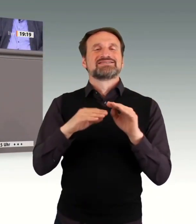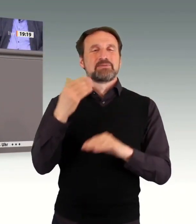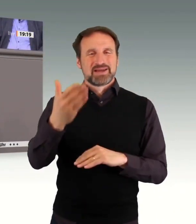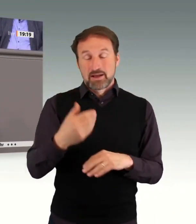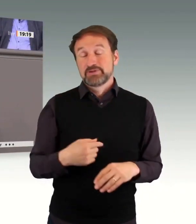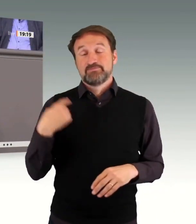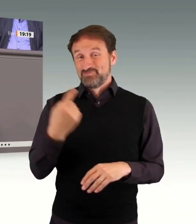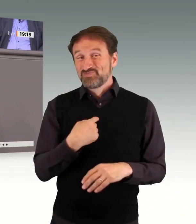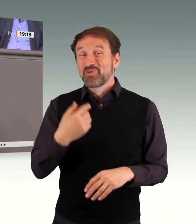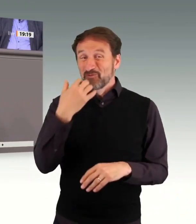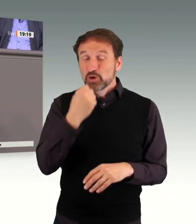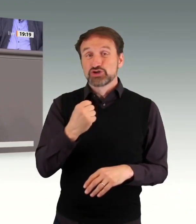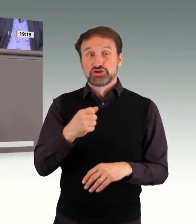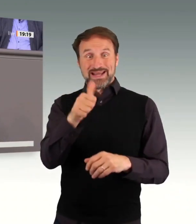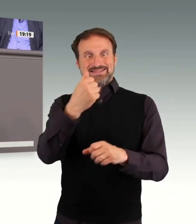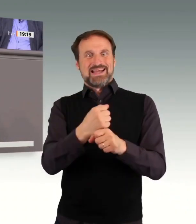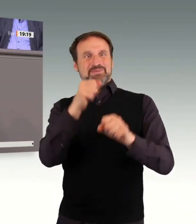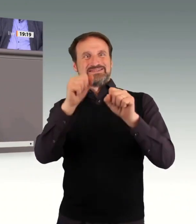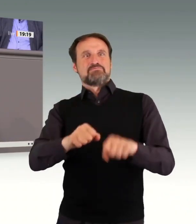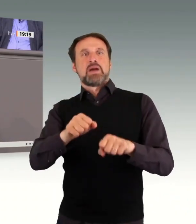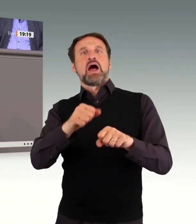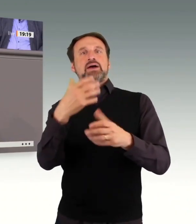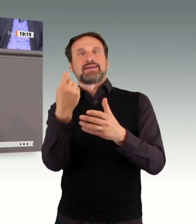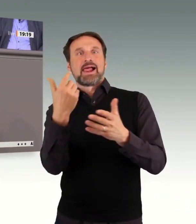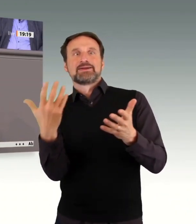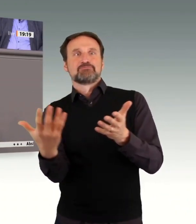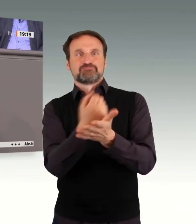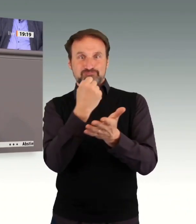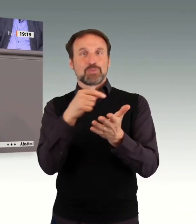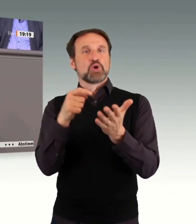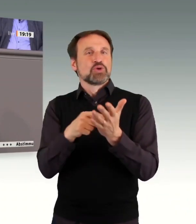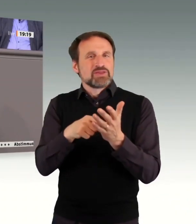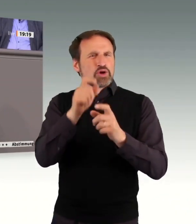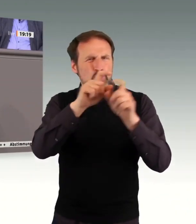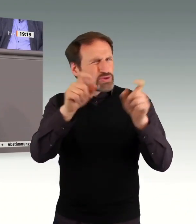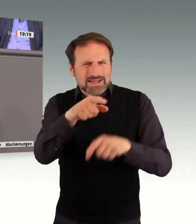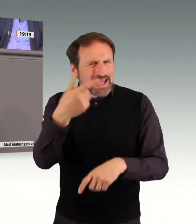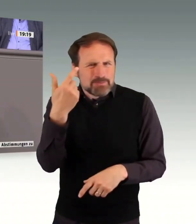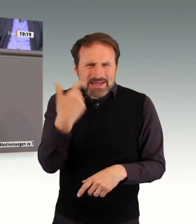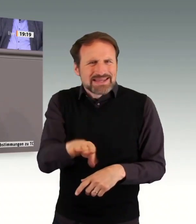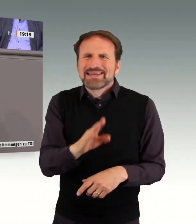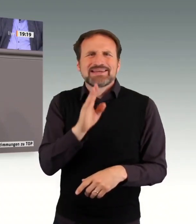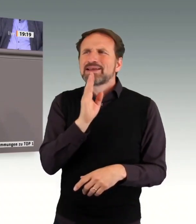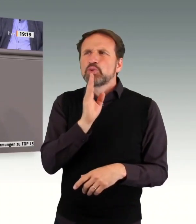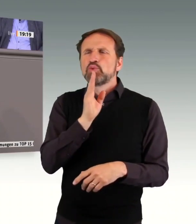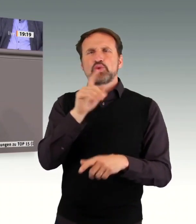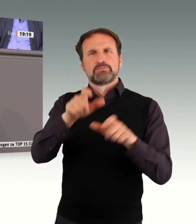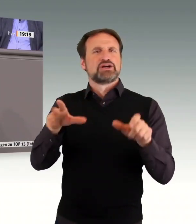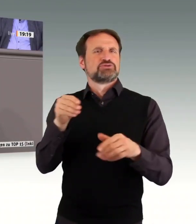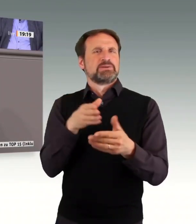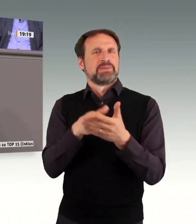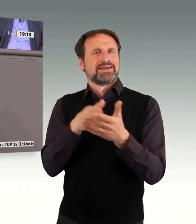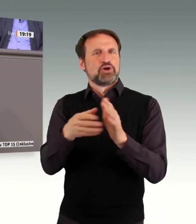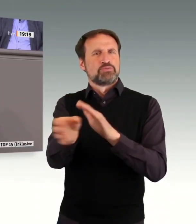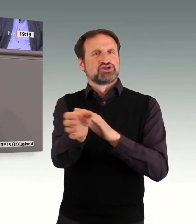Arbeitsmarkt gewonnen wird, weil Unternehmen nicht genug Menschen mit Behinderung beschäftigen, wieder für Menschen mit